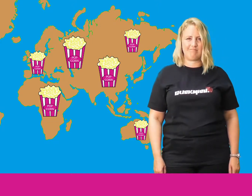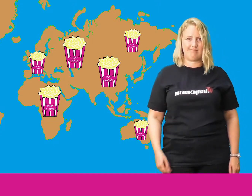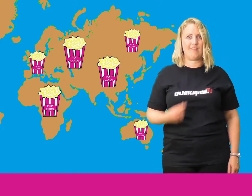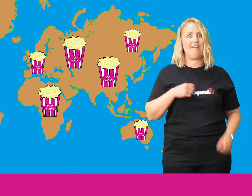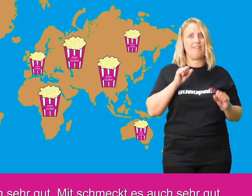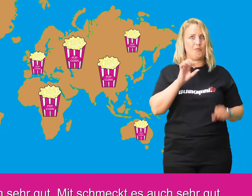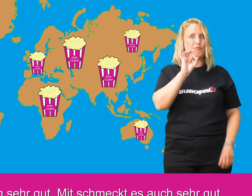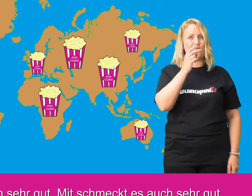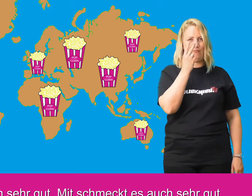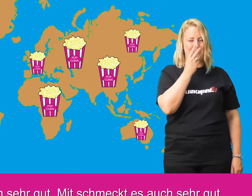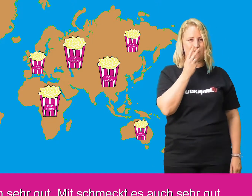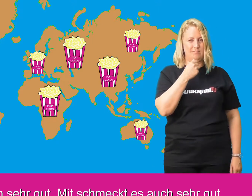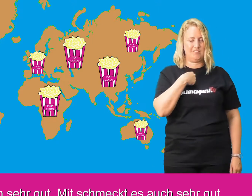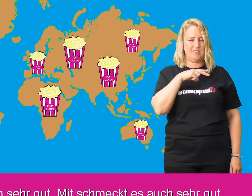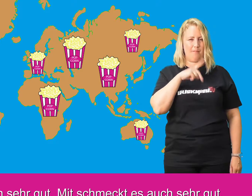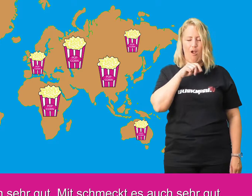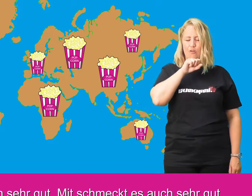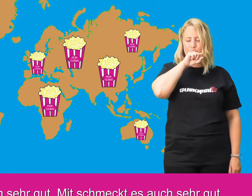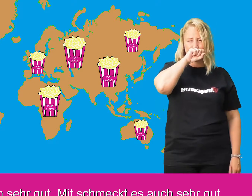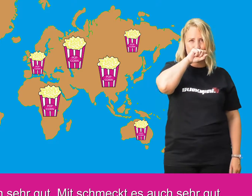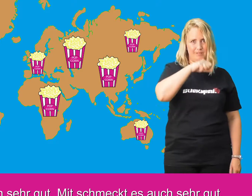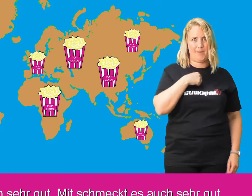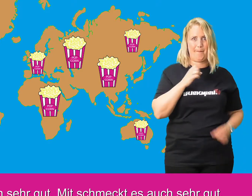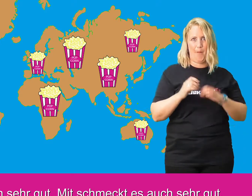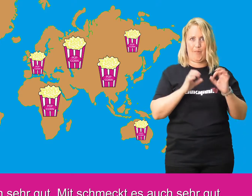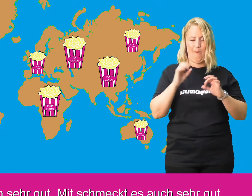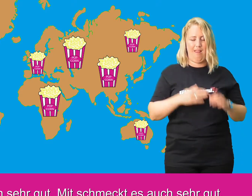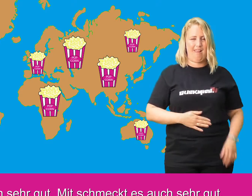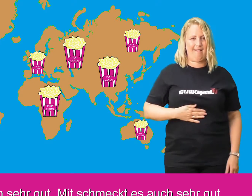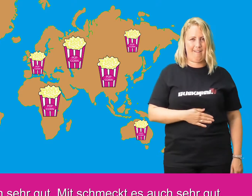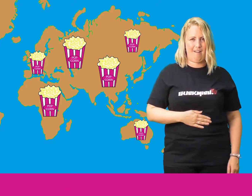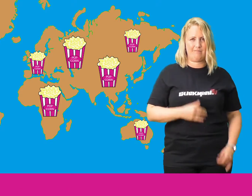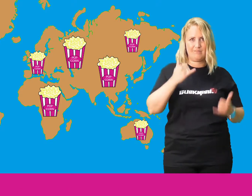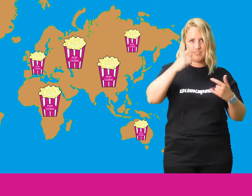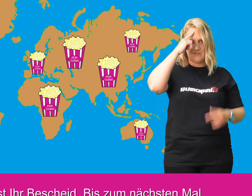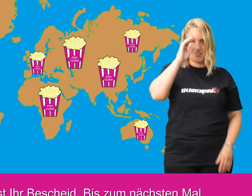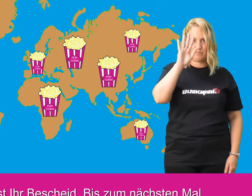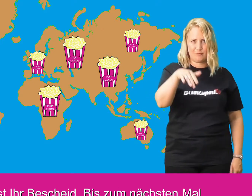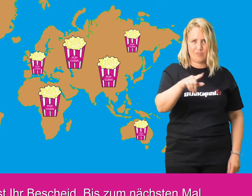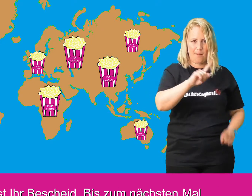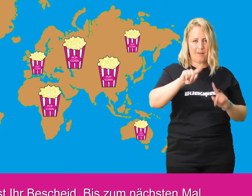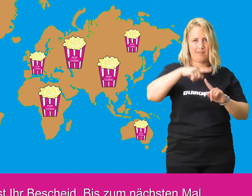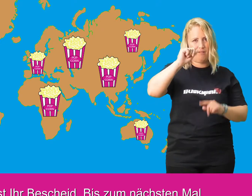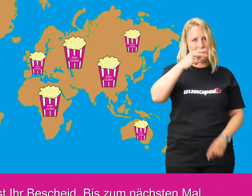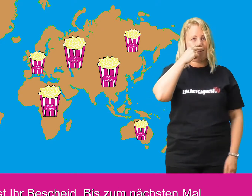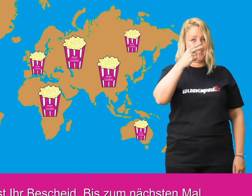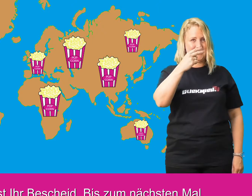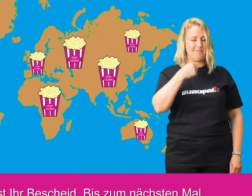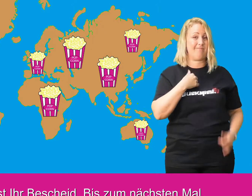Das verstehe ich sehr gut. Mir schmeckt es auch sehr gut. So, jetzt wisst ihr Bescheid. Bis zum nächsten Mal.